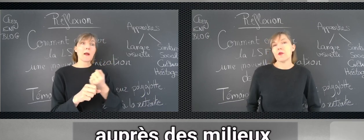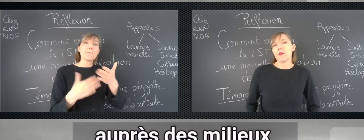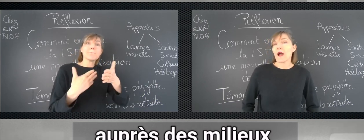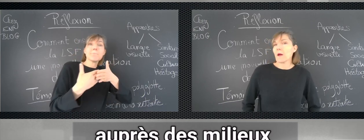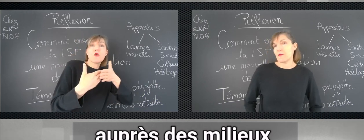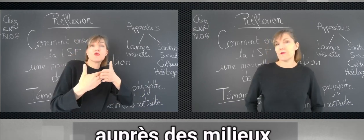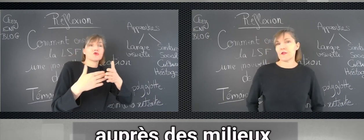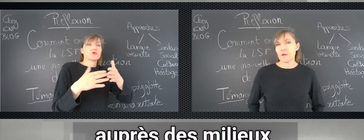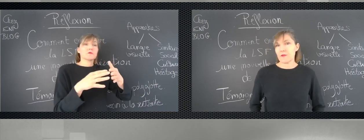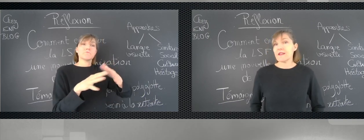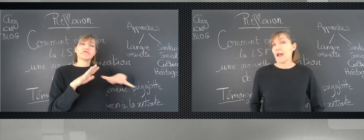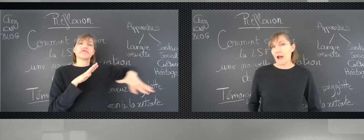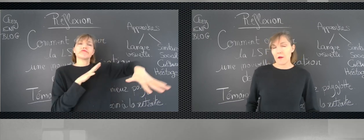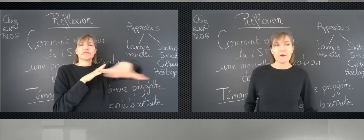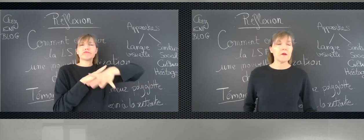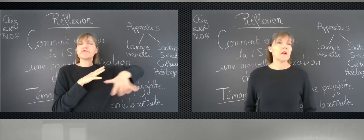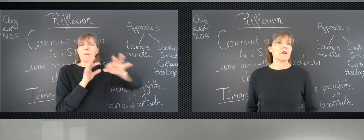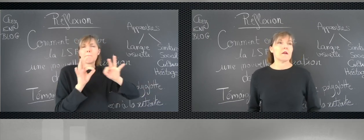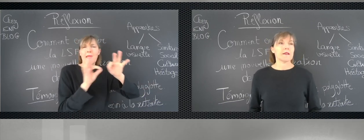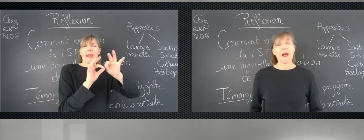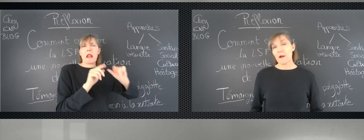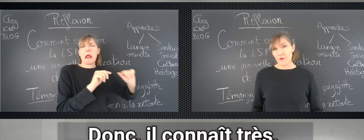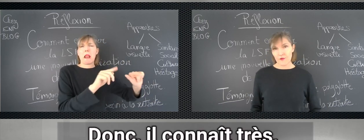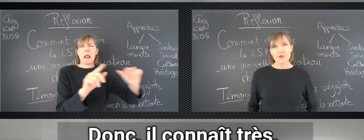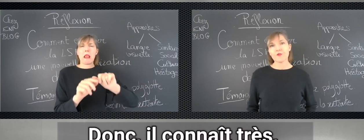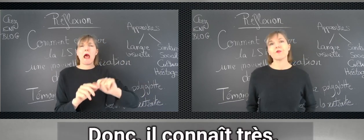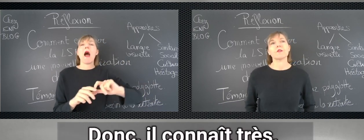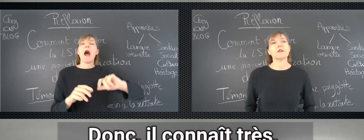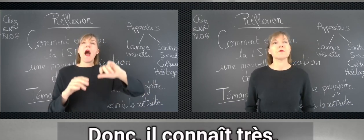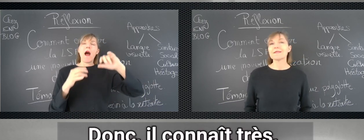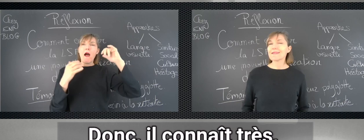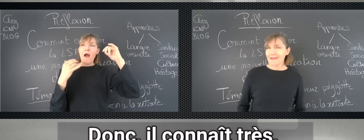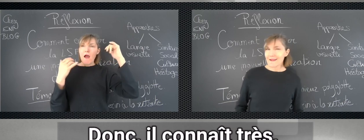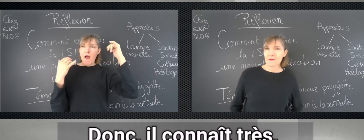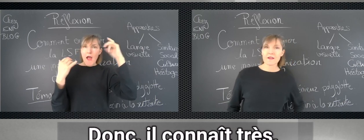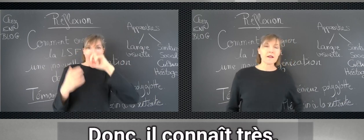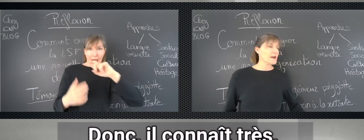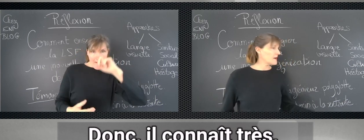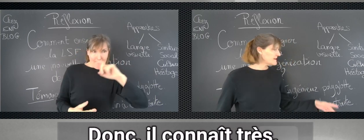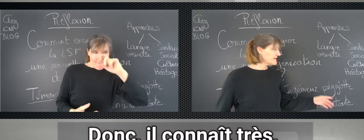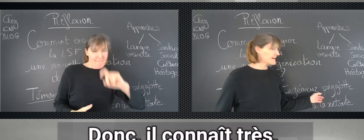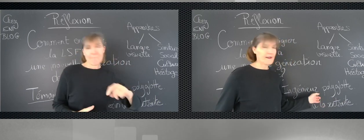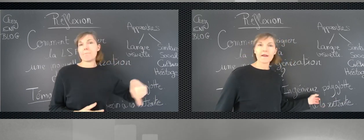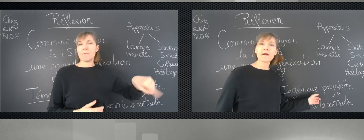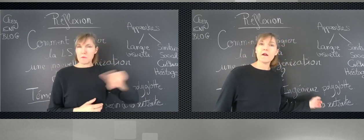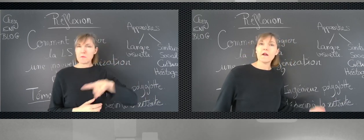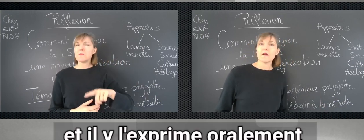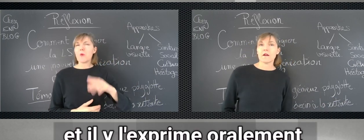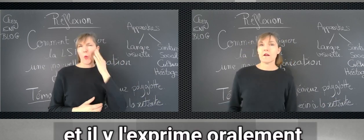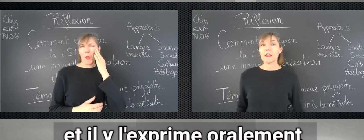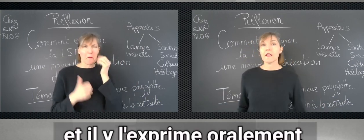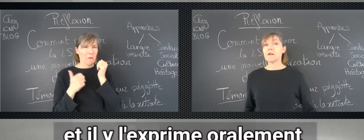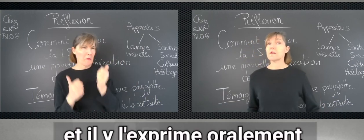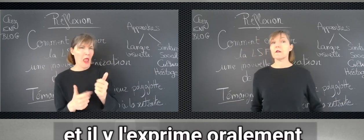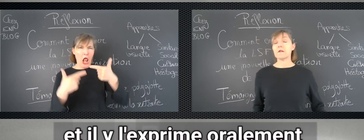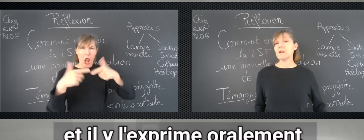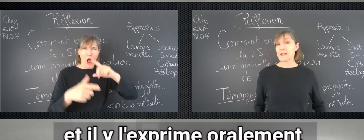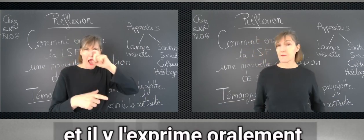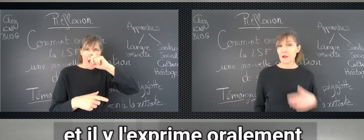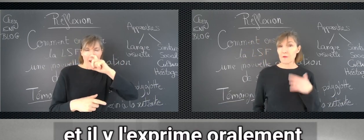arabes, dans les pays arabes et arabophones. Donc, il connaît très, très bien l'arabe littéraire et il l'exprime